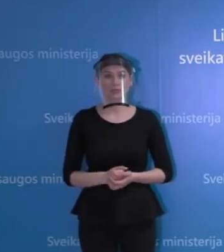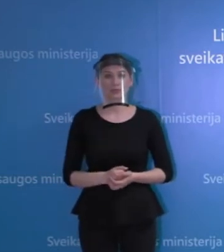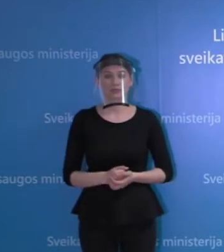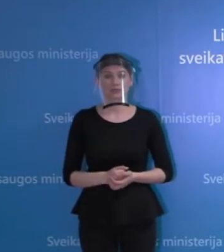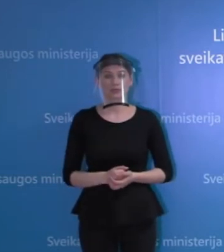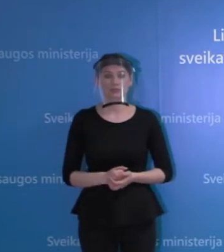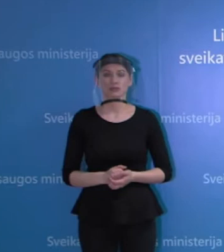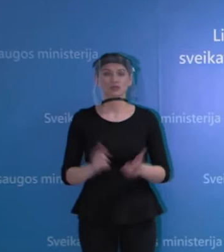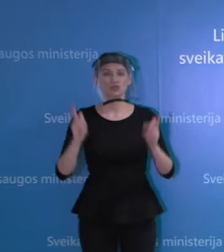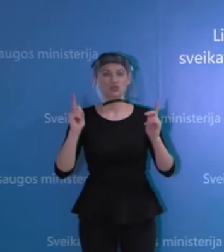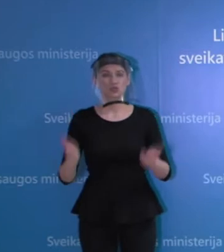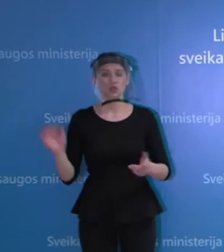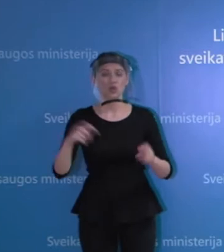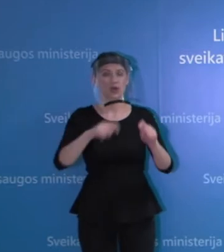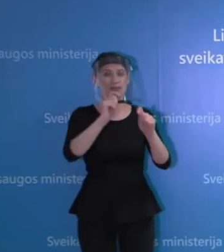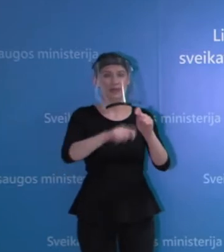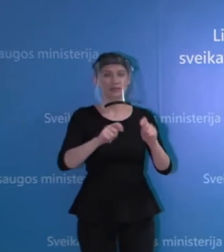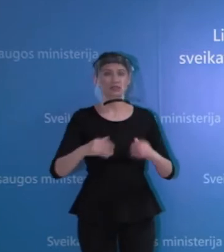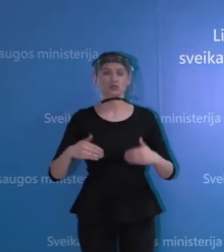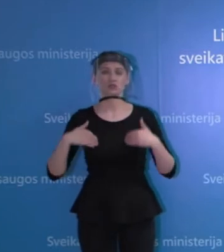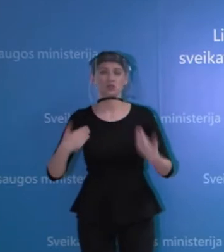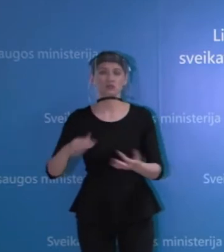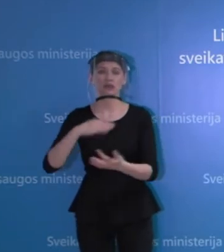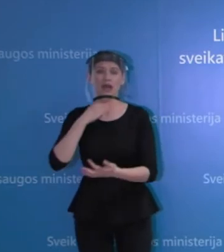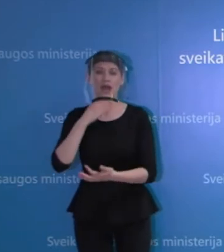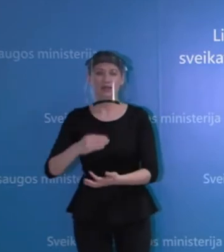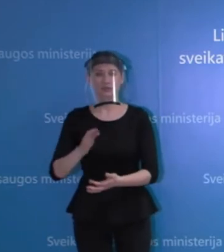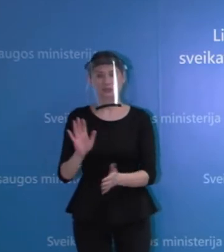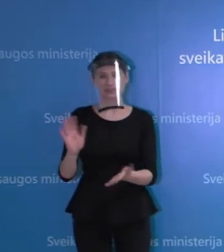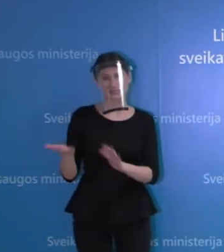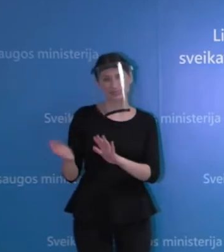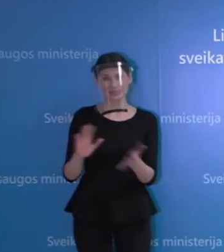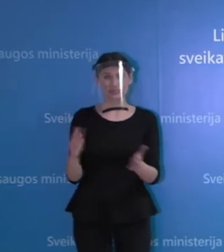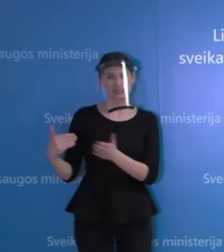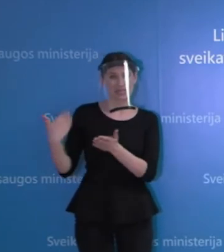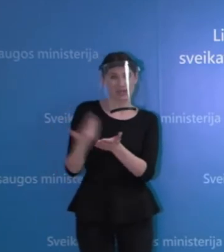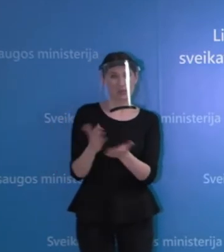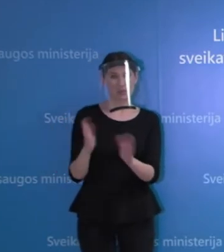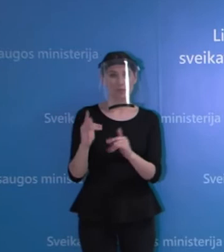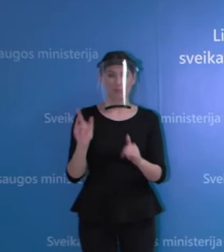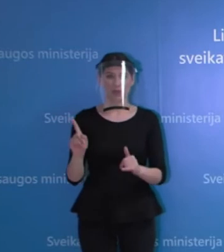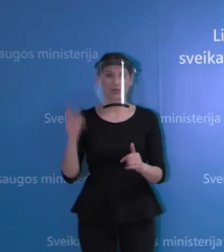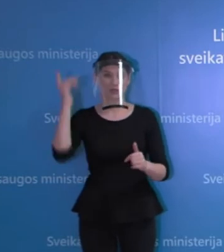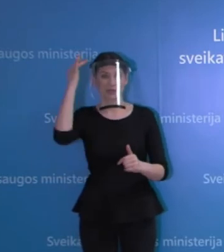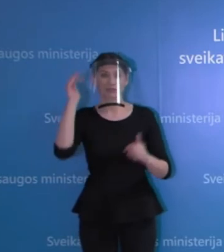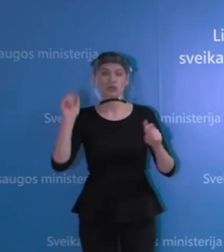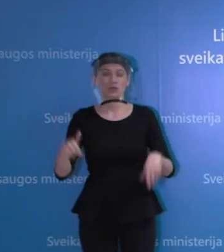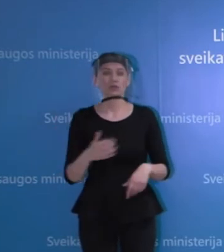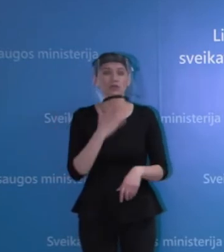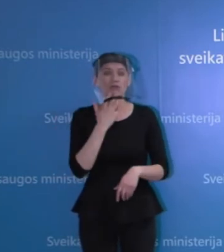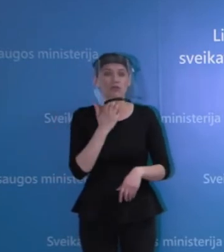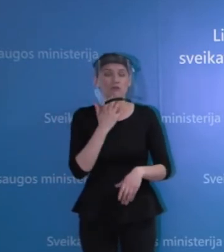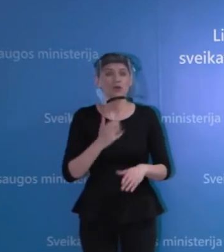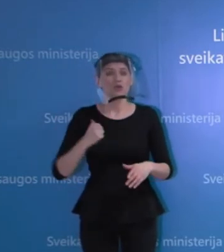rekomendacijų dėl tų testų, bet tikrai manau, kad turim pradėti praktišką aiškintis,